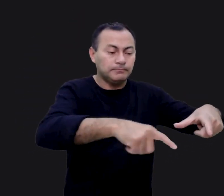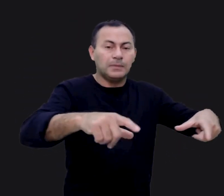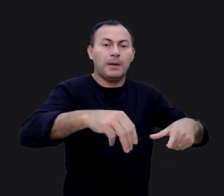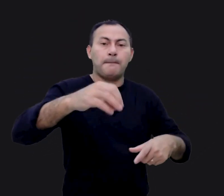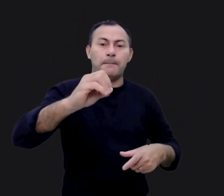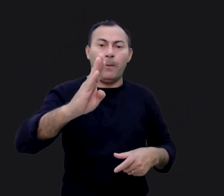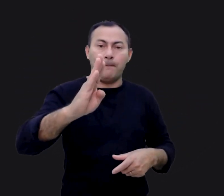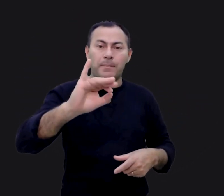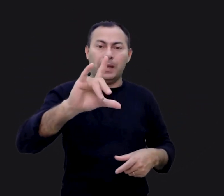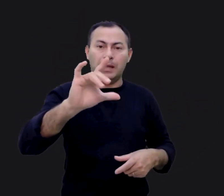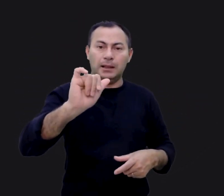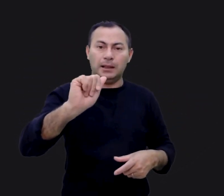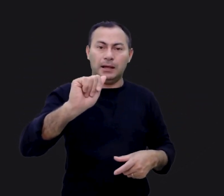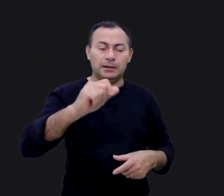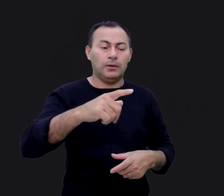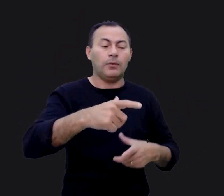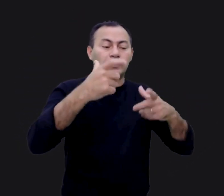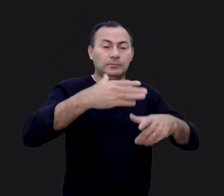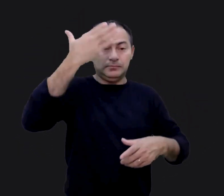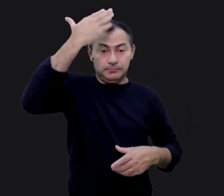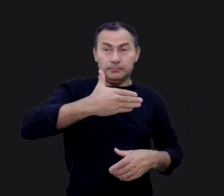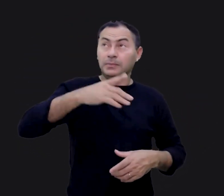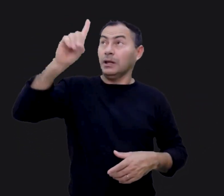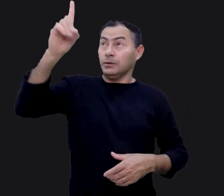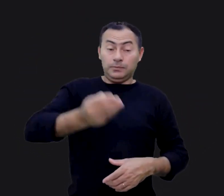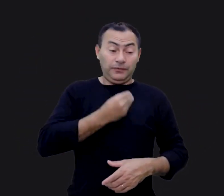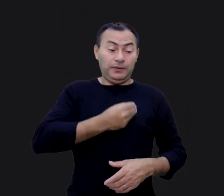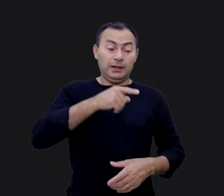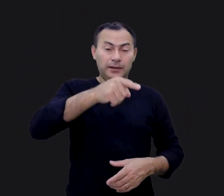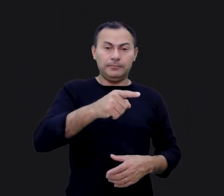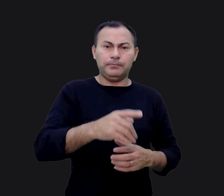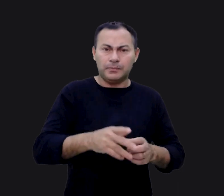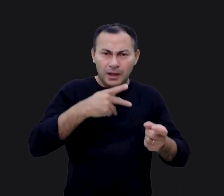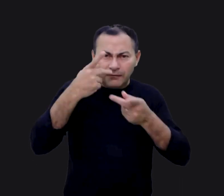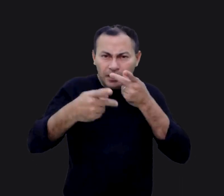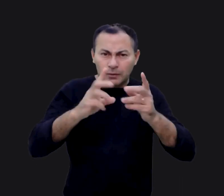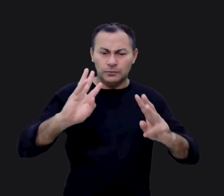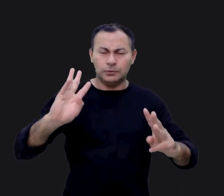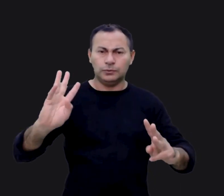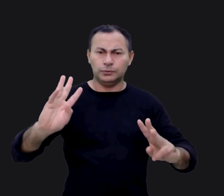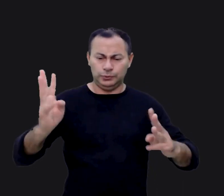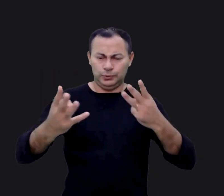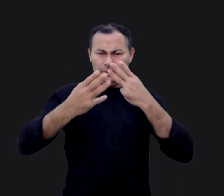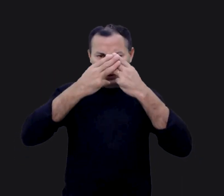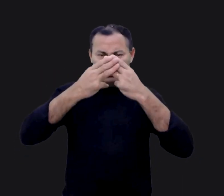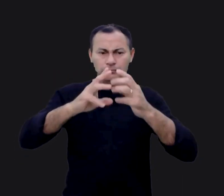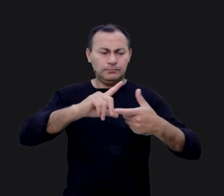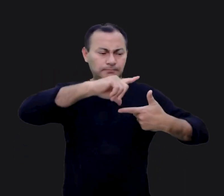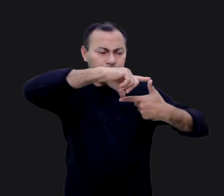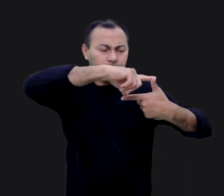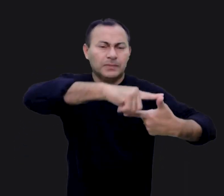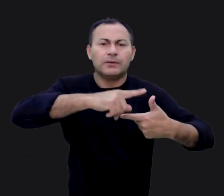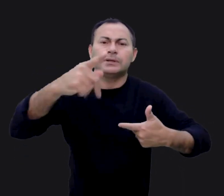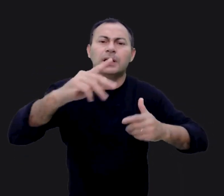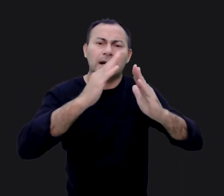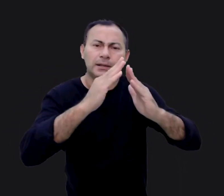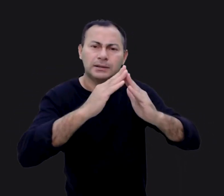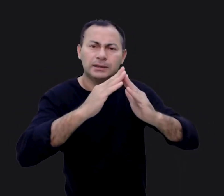na qual a presença de Deus habitava. Você já pensou falar para um judeu tradicional que você é o templo de Deus?